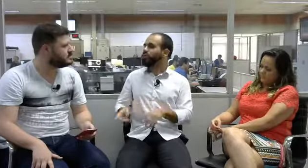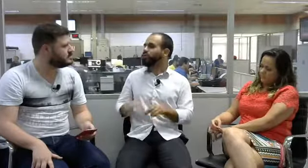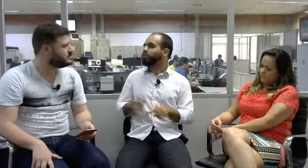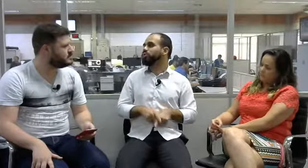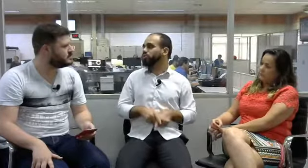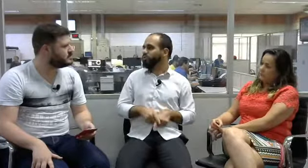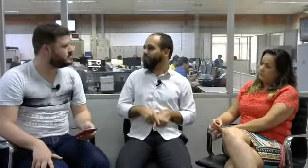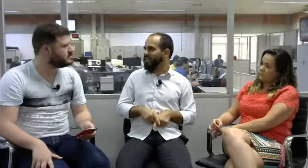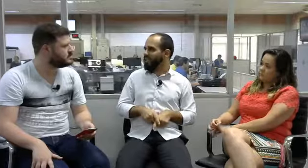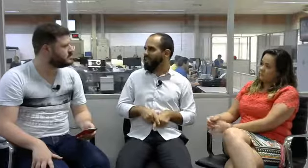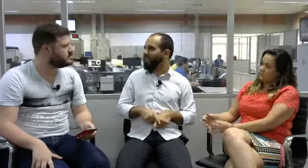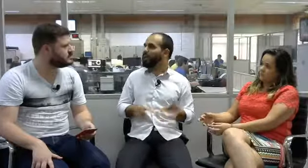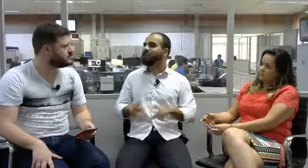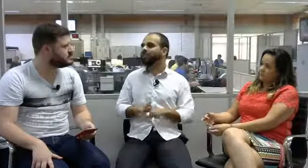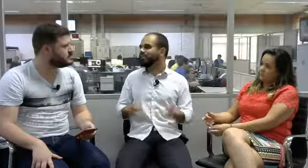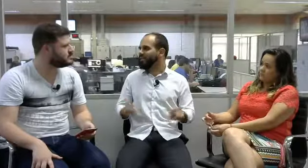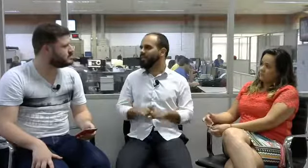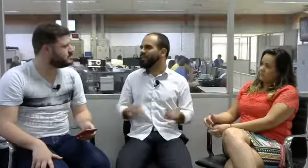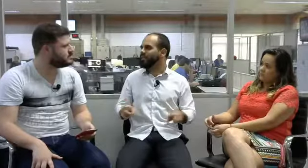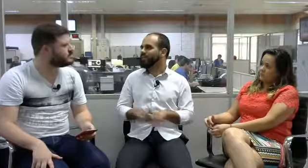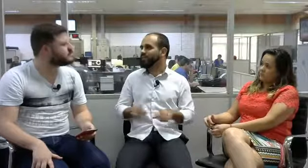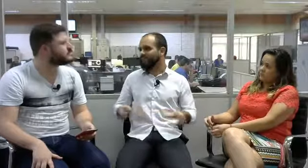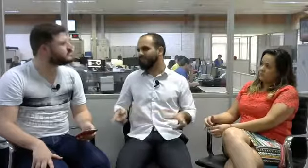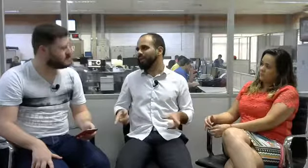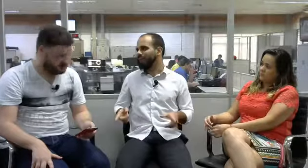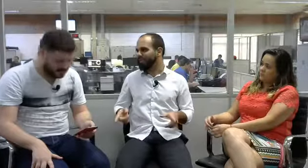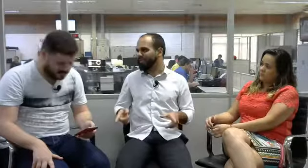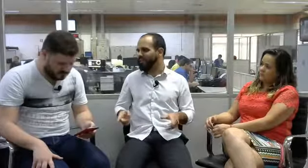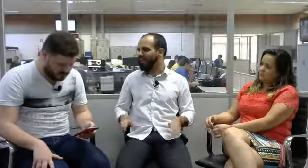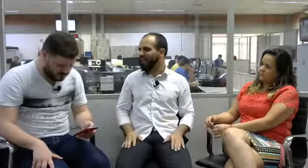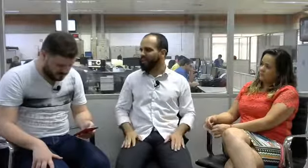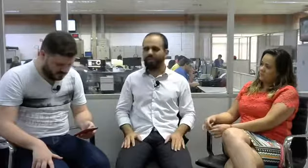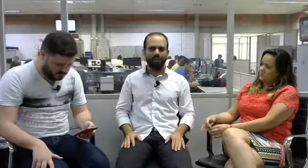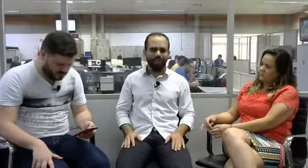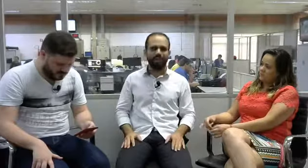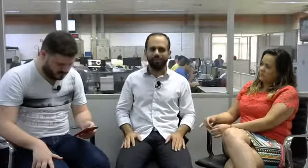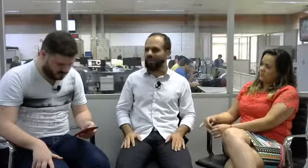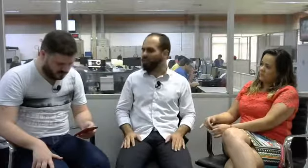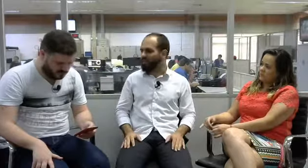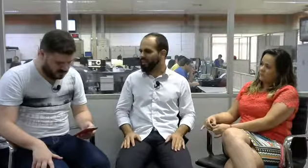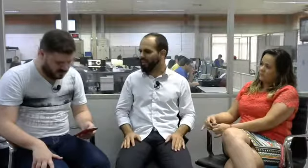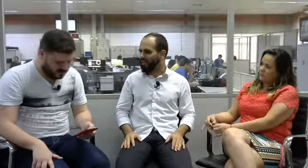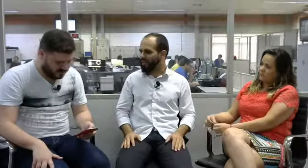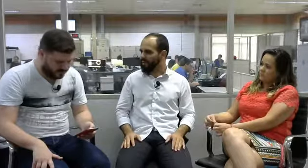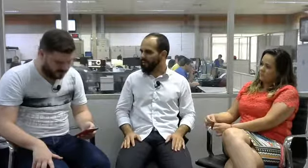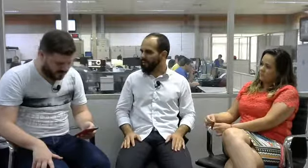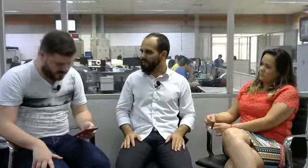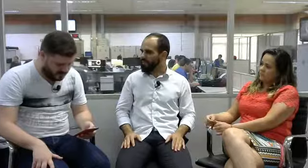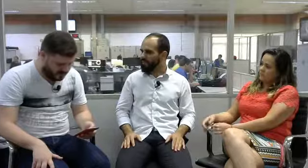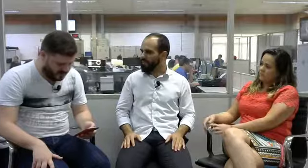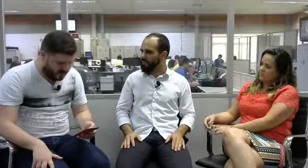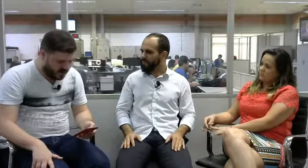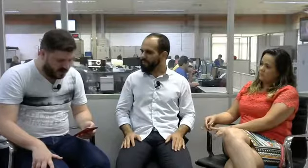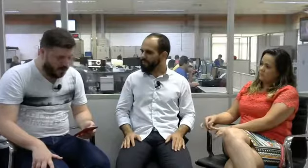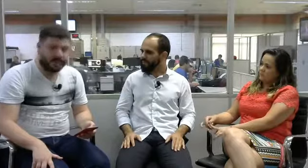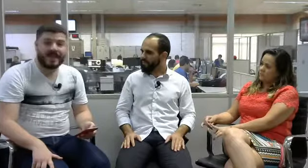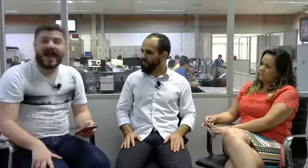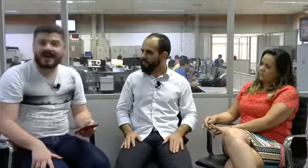surdo de cultura ouvinte, que não precisa da língua de sinais para fazer a prova. É isso que tem que ser analisado no caso dele. Entendi. Bom, a Cláudia